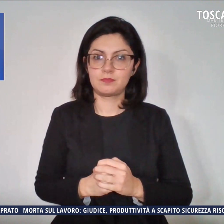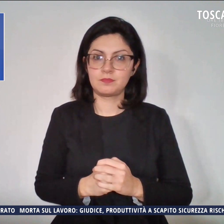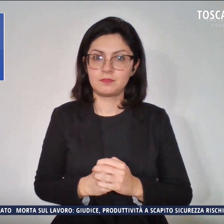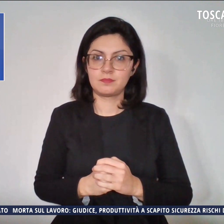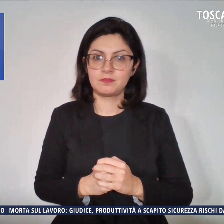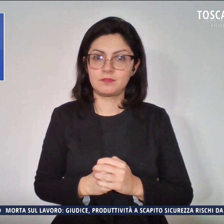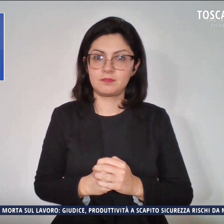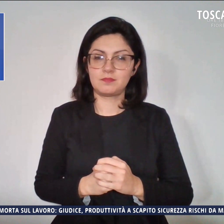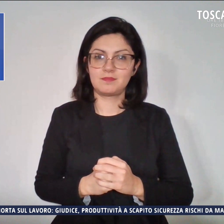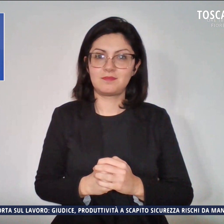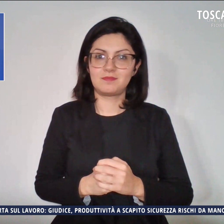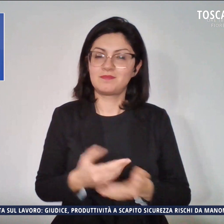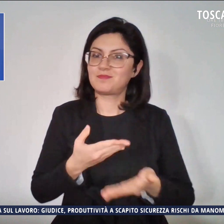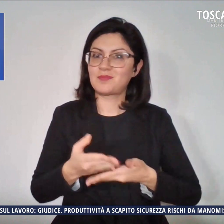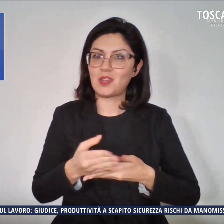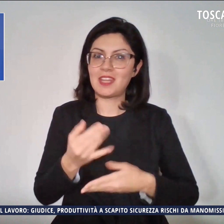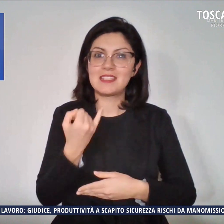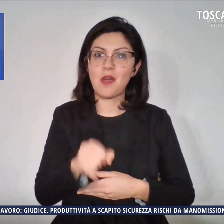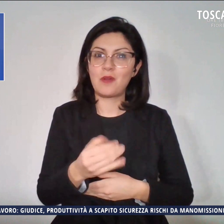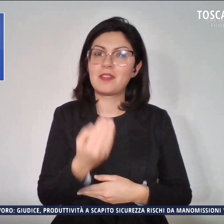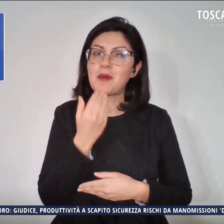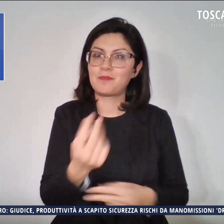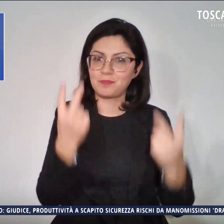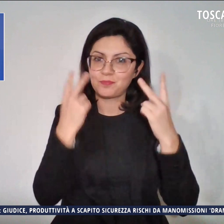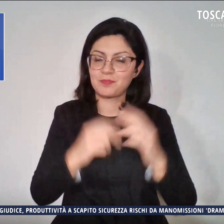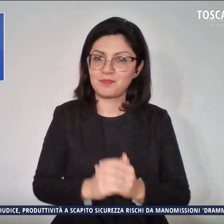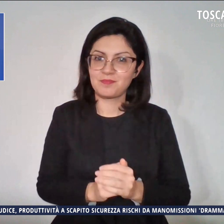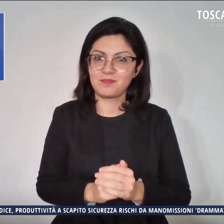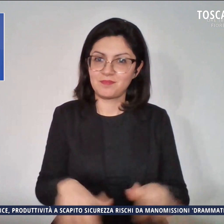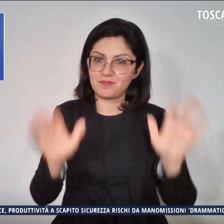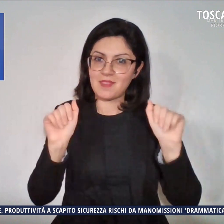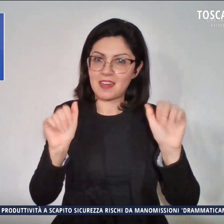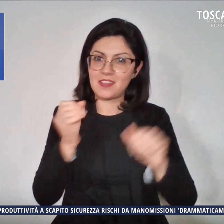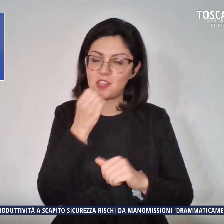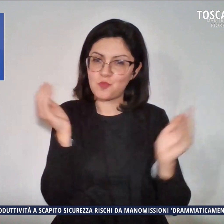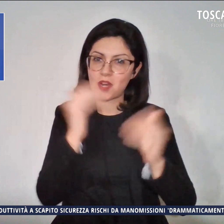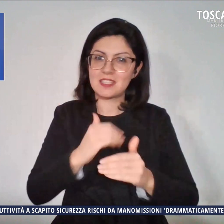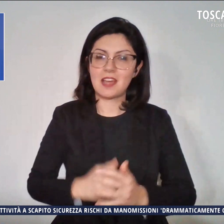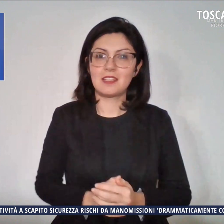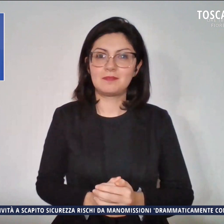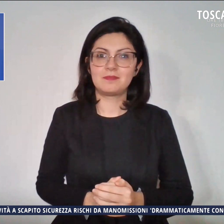Ed è tutto per questa edizione, grazie di essere stati con noi, arrivederci a domani.